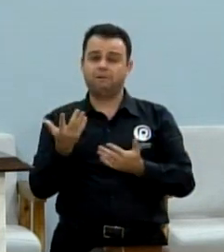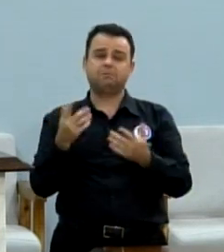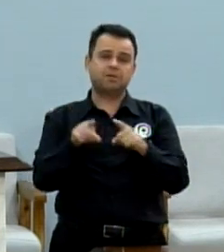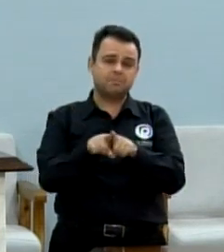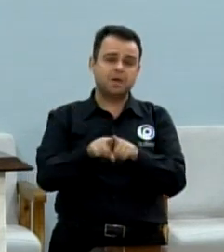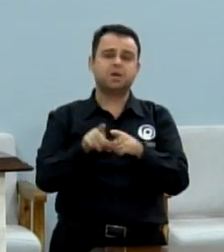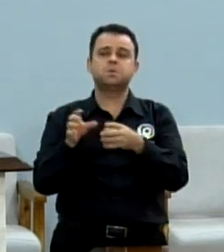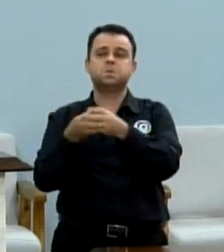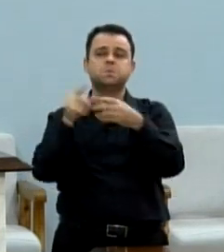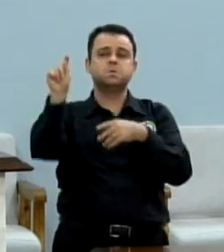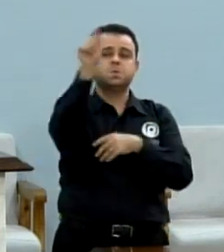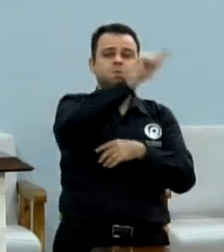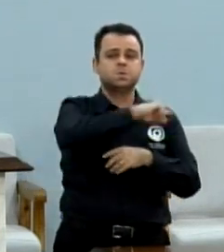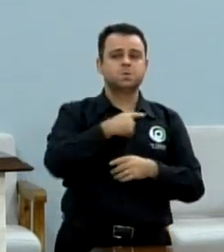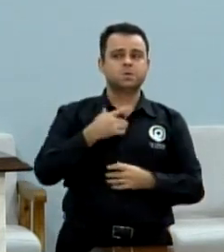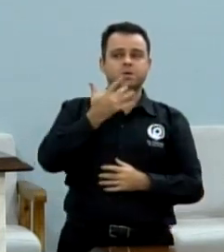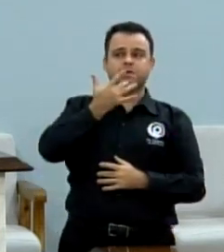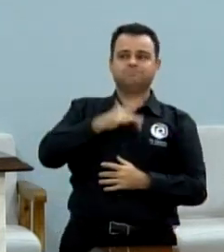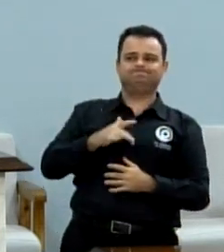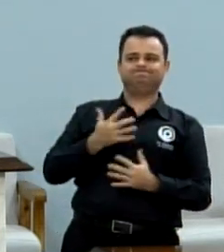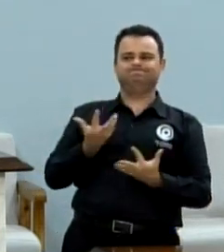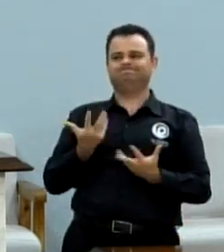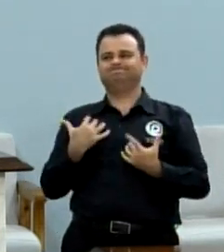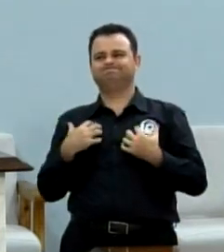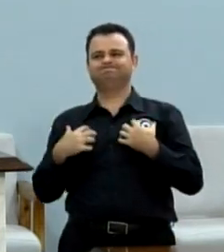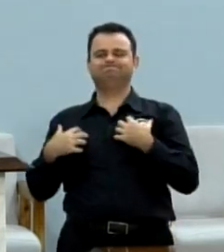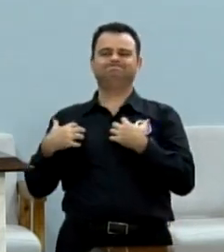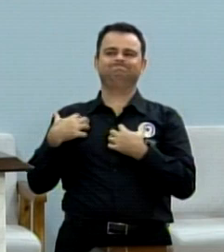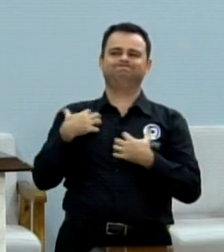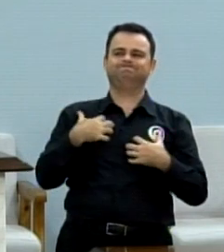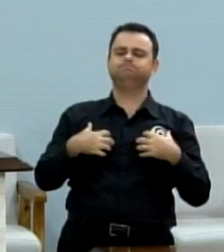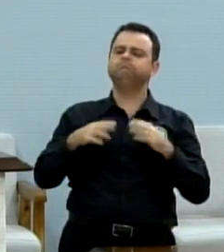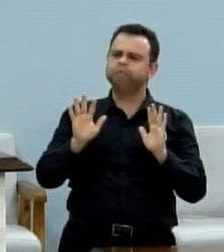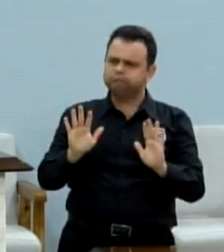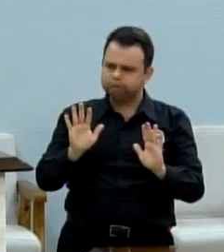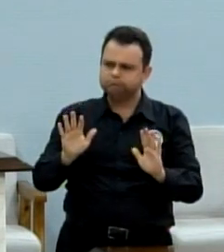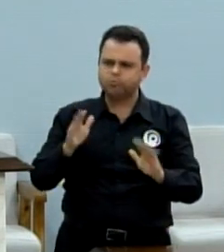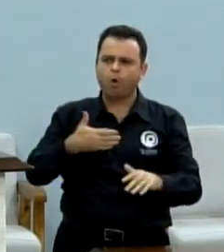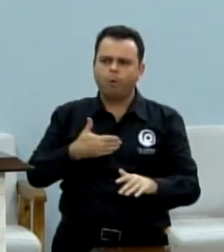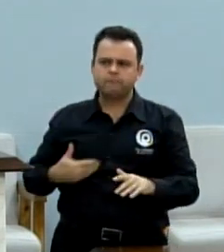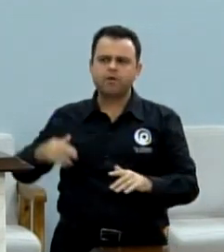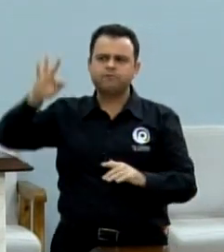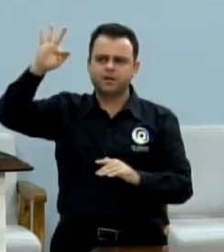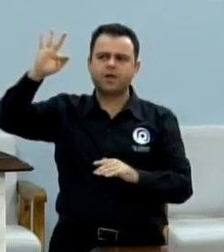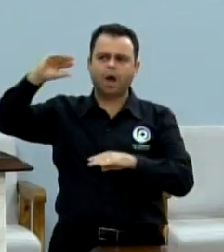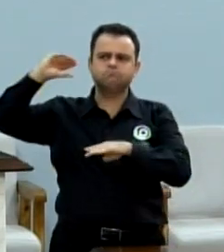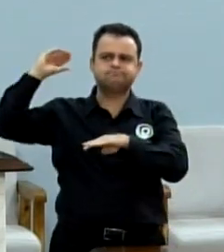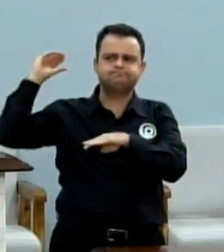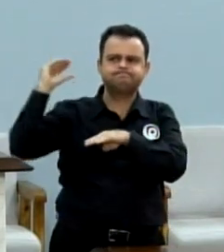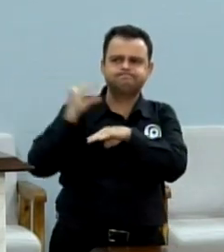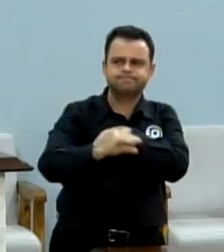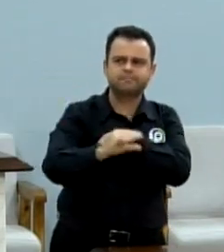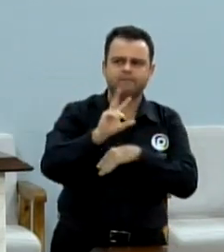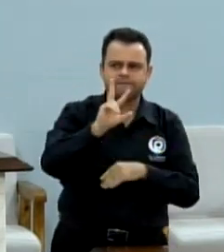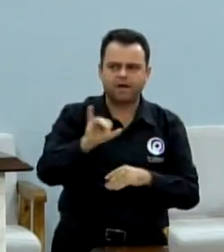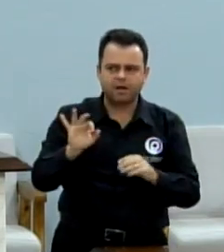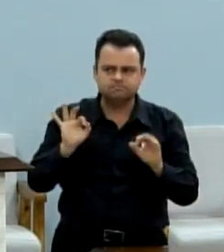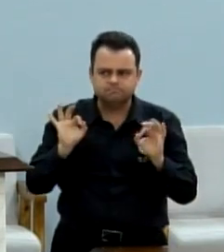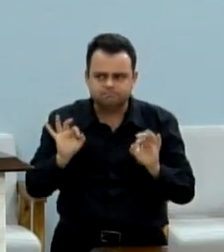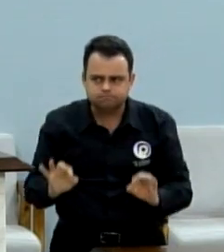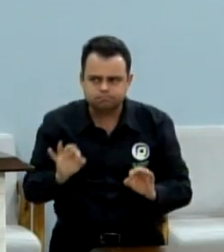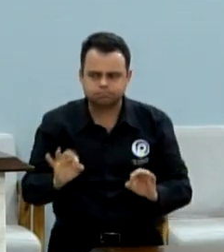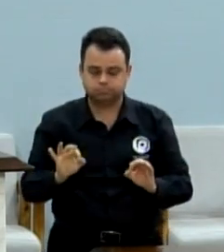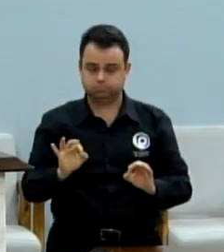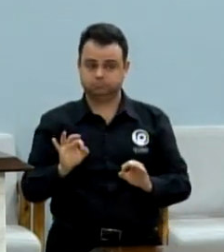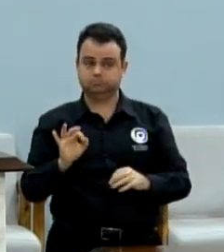mas, segundo foi dito, vai haver recurso do governo federal. Então, os profissionais que merecem, são